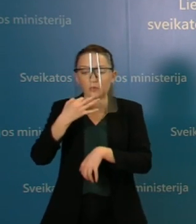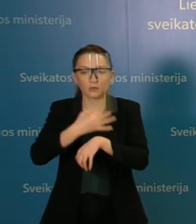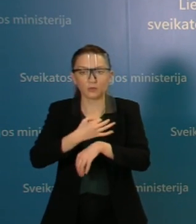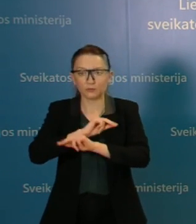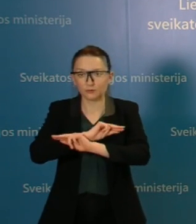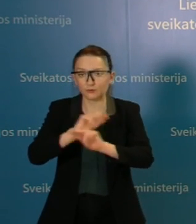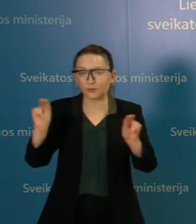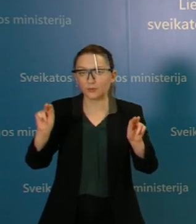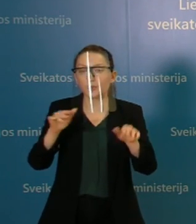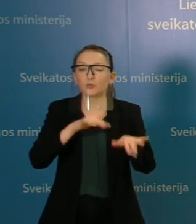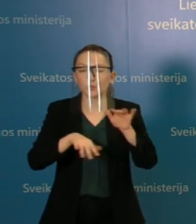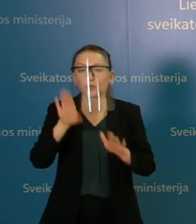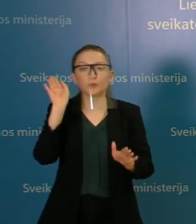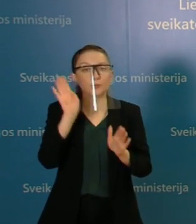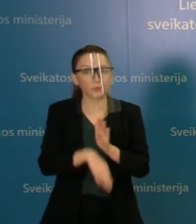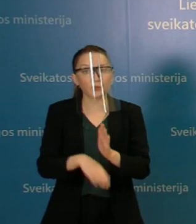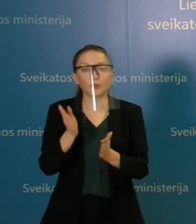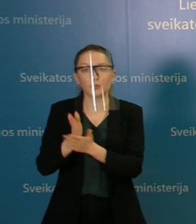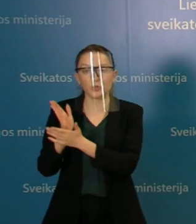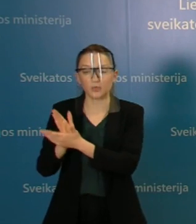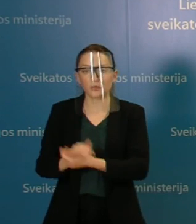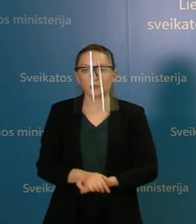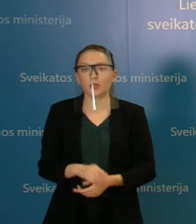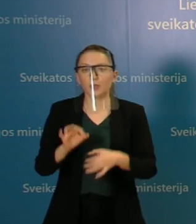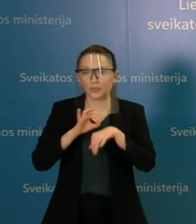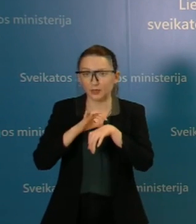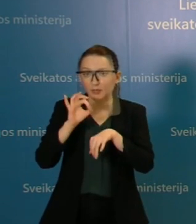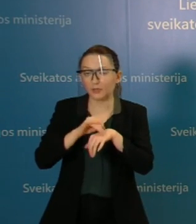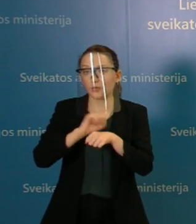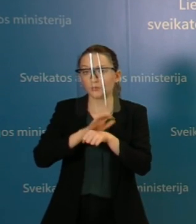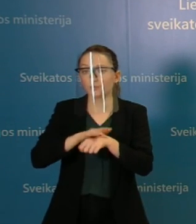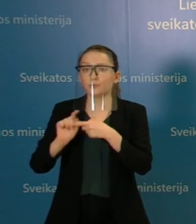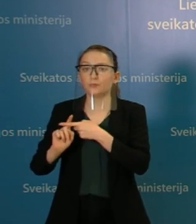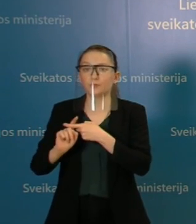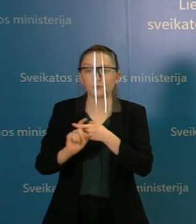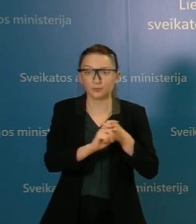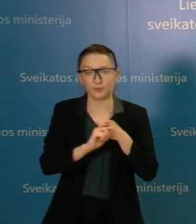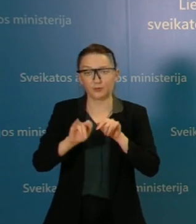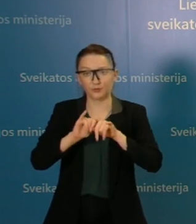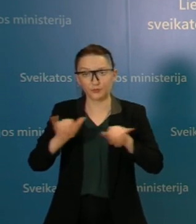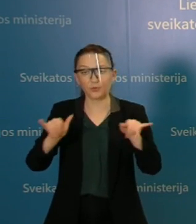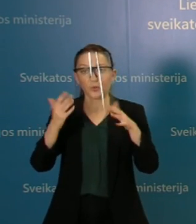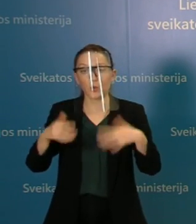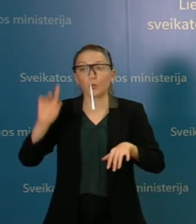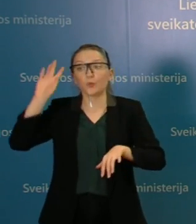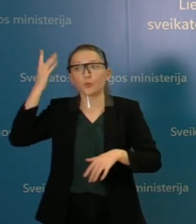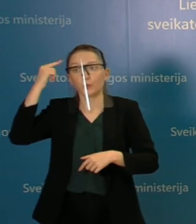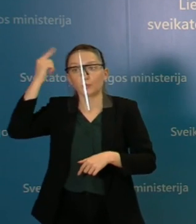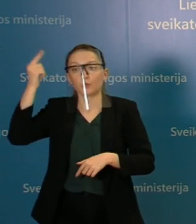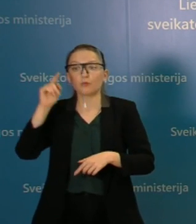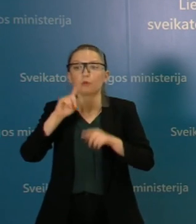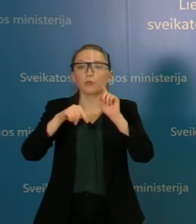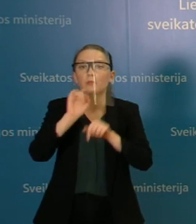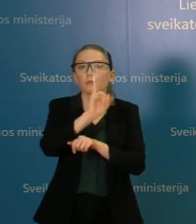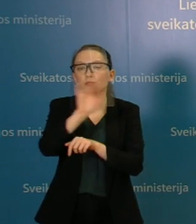sakom, jinai yra bloga šita situacija, lyga toliau plinta. Tai tie, kurias atsugalvoja lankyti gimines,